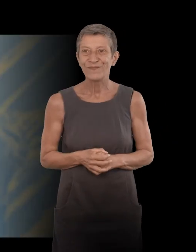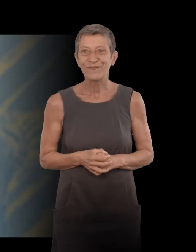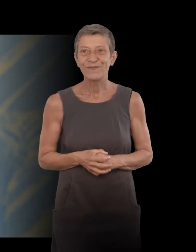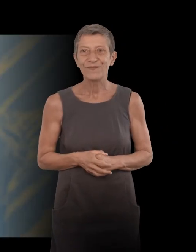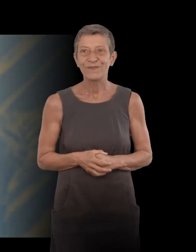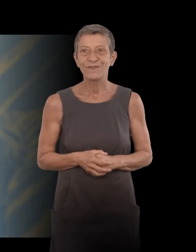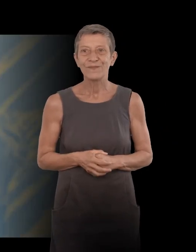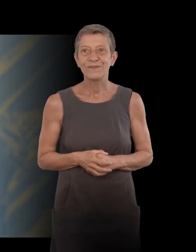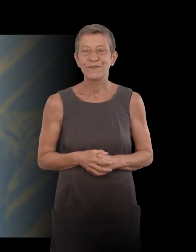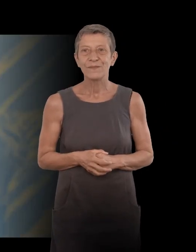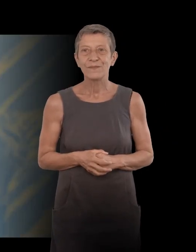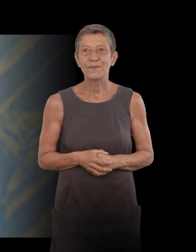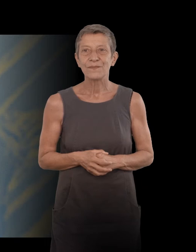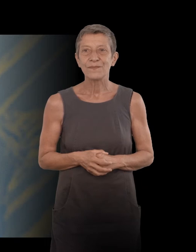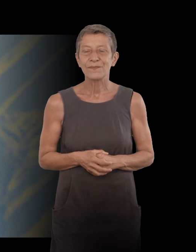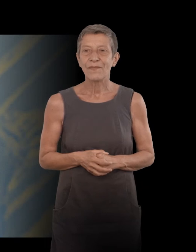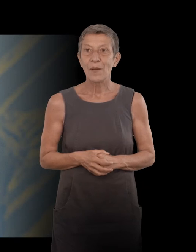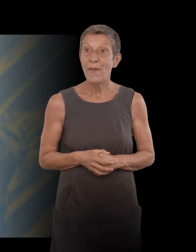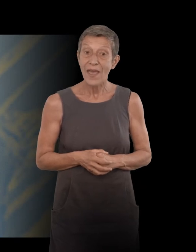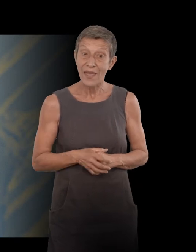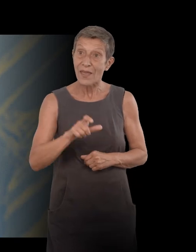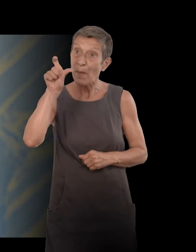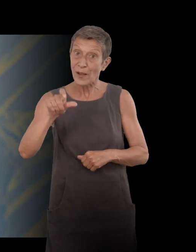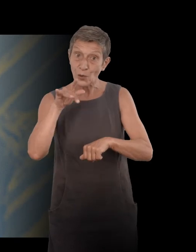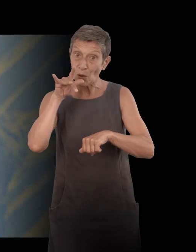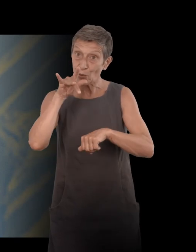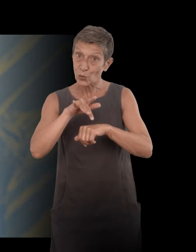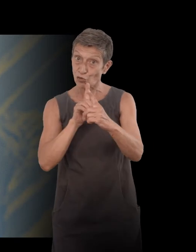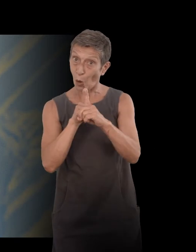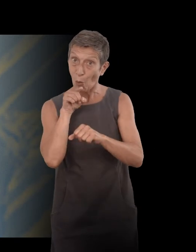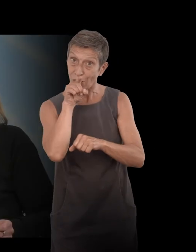Certains qui vous ont rencontré peuvent dire la même chose que si vous avez pas rencontré.'espère.